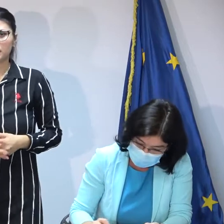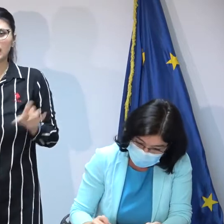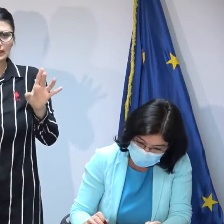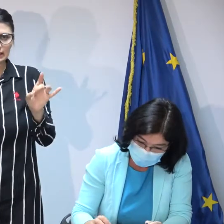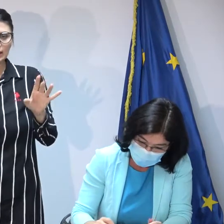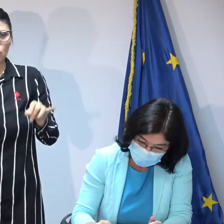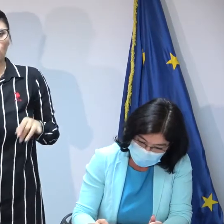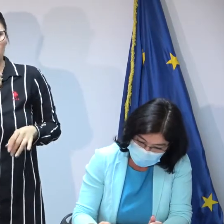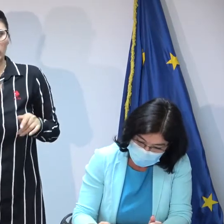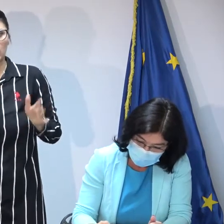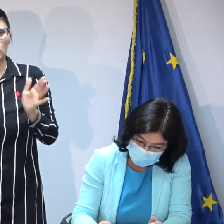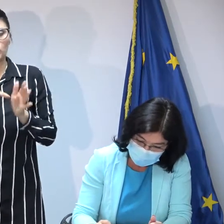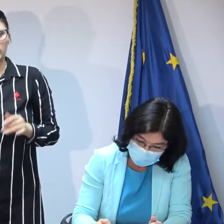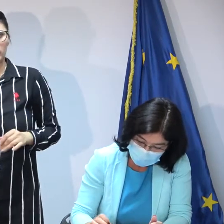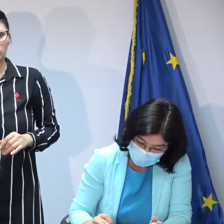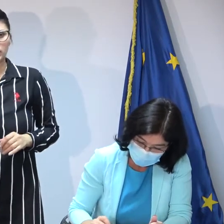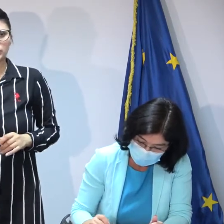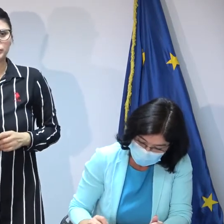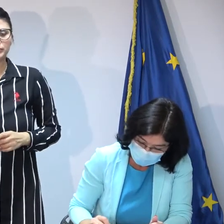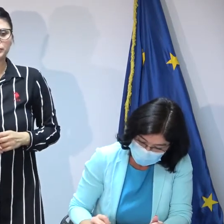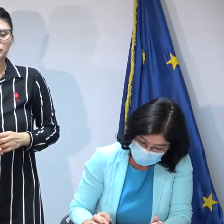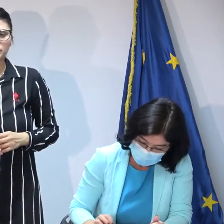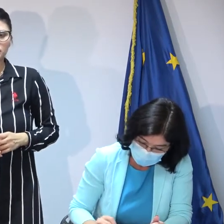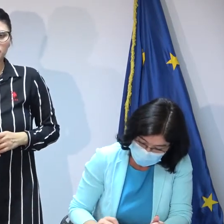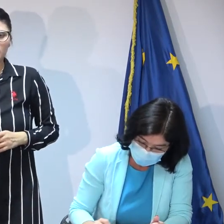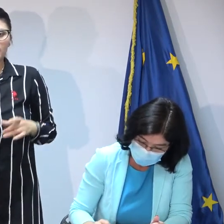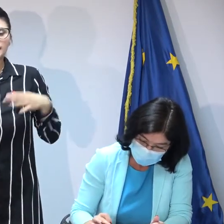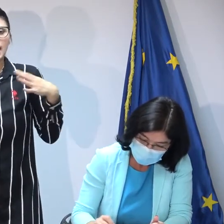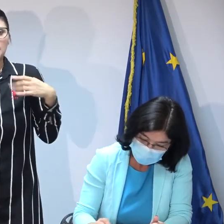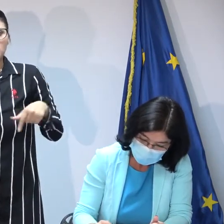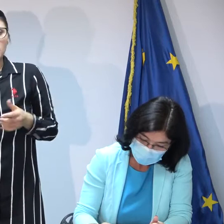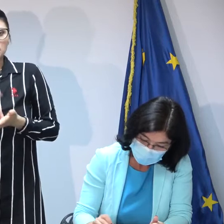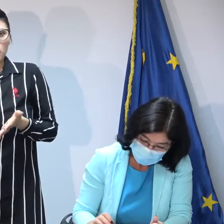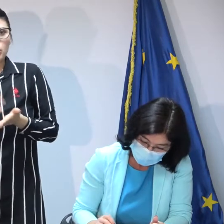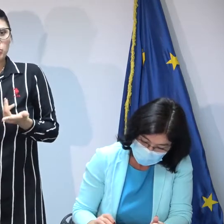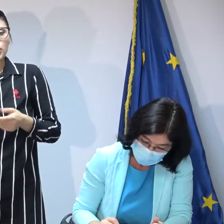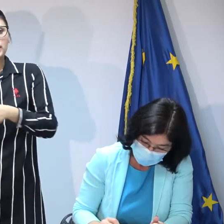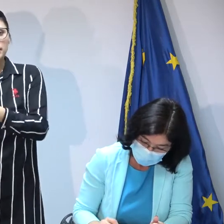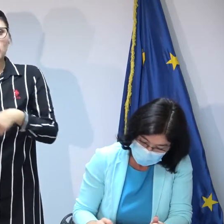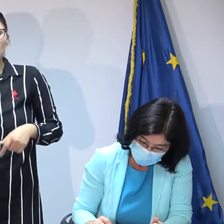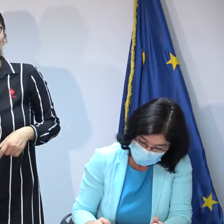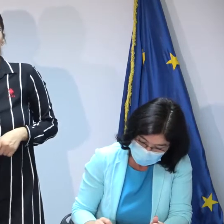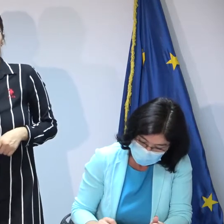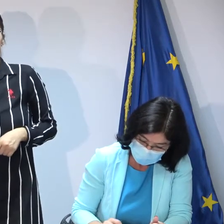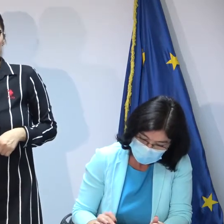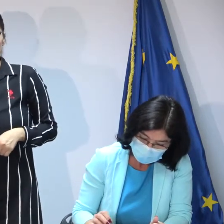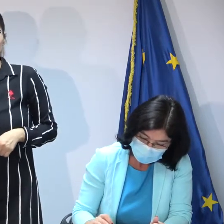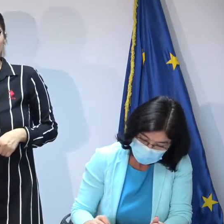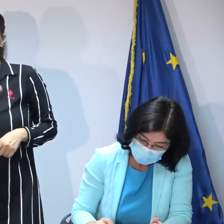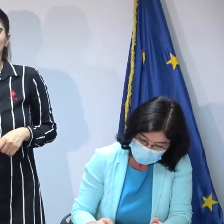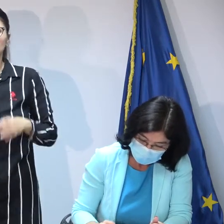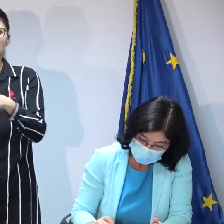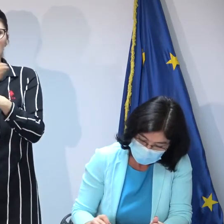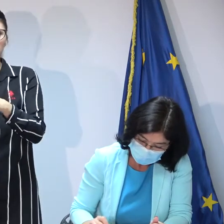dar vă spun că disponibil în acest moment, vă pot trimite. Anul acesta au fost la nivel național,